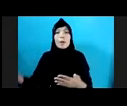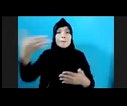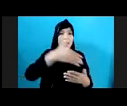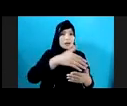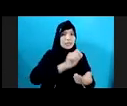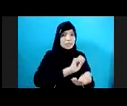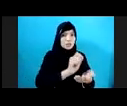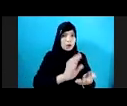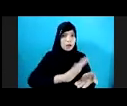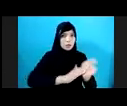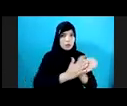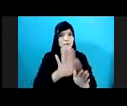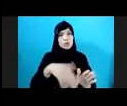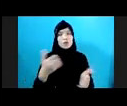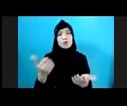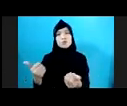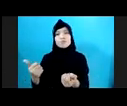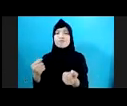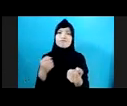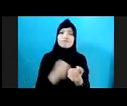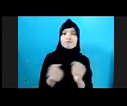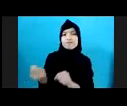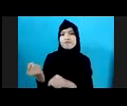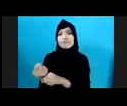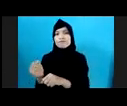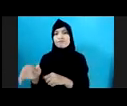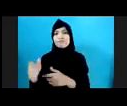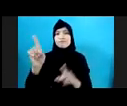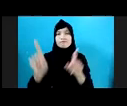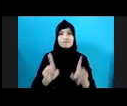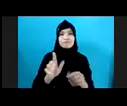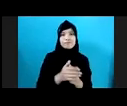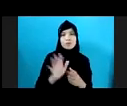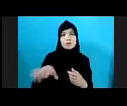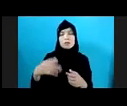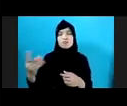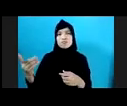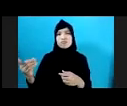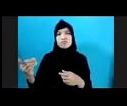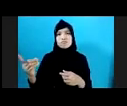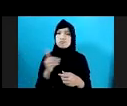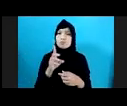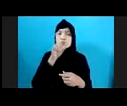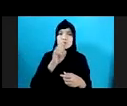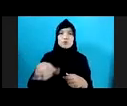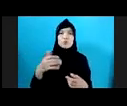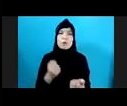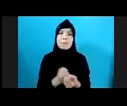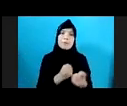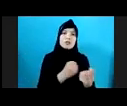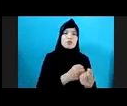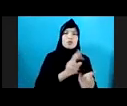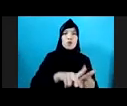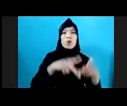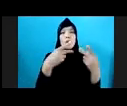Support Antarsebaya Lalu Kita Juga Membutuhkan Untuk Mendukung Keluarga Supaya Juga Menurunkan Risiko Dalam Keluarga